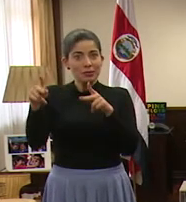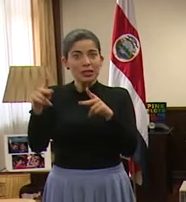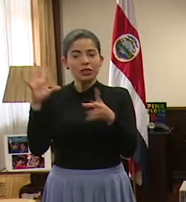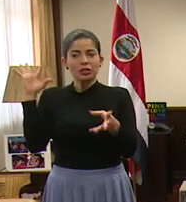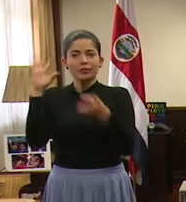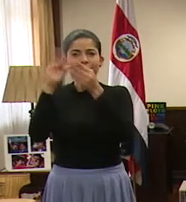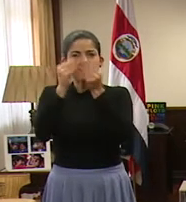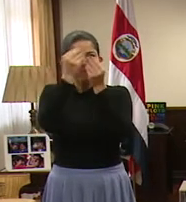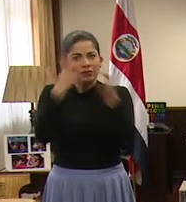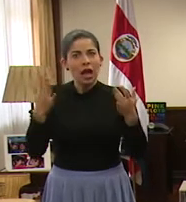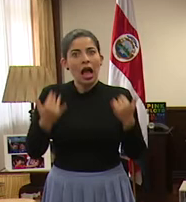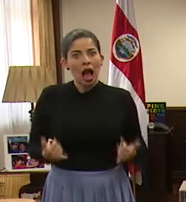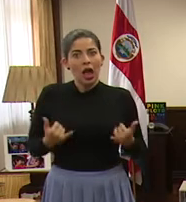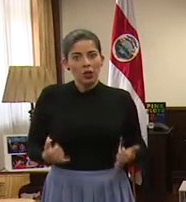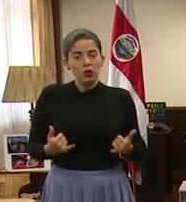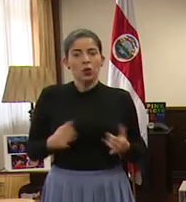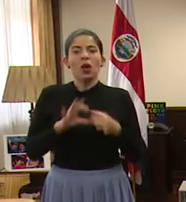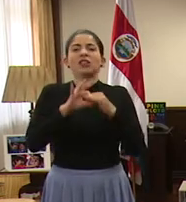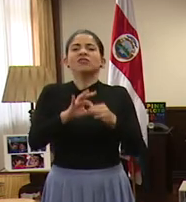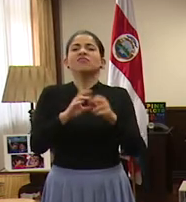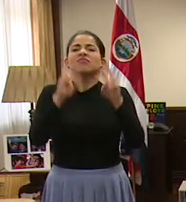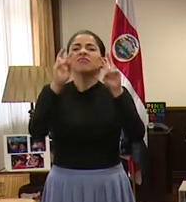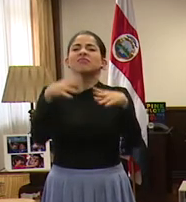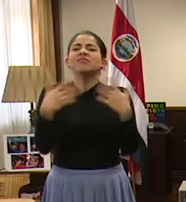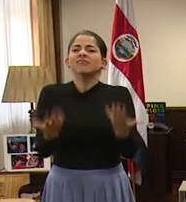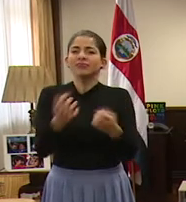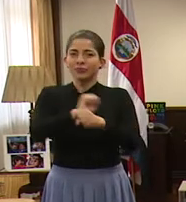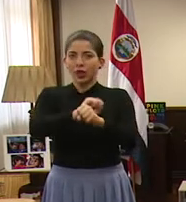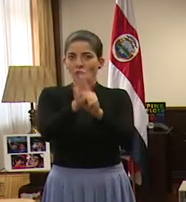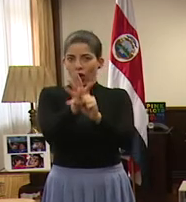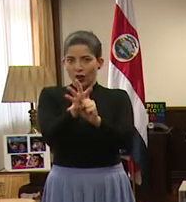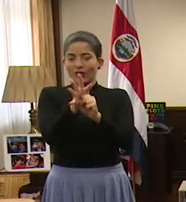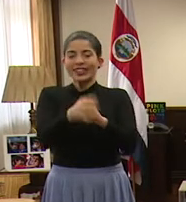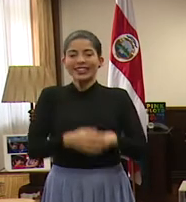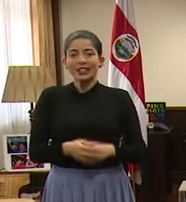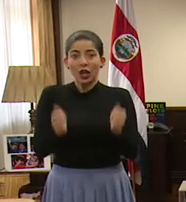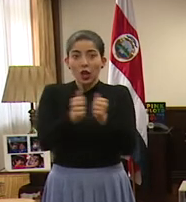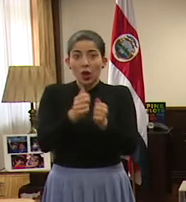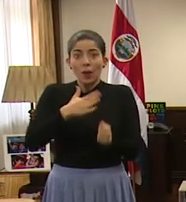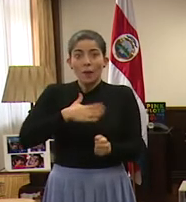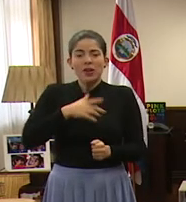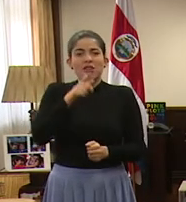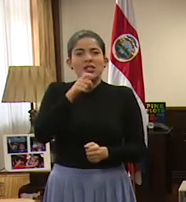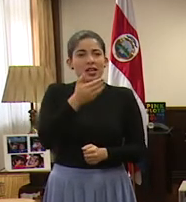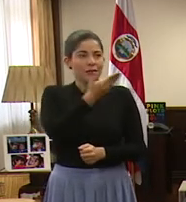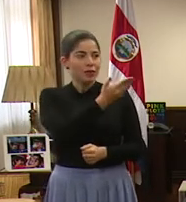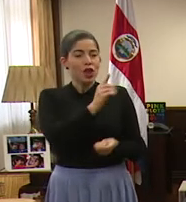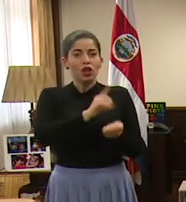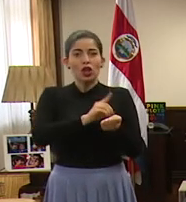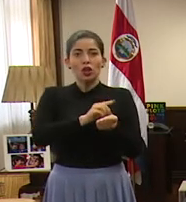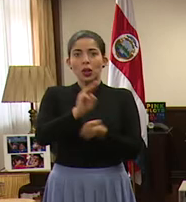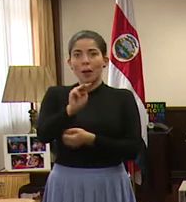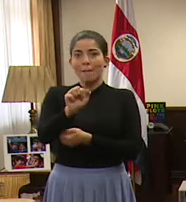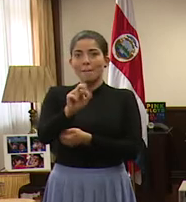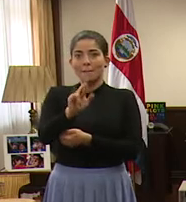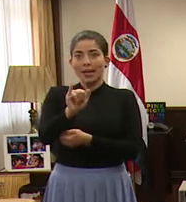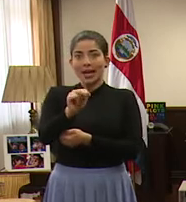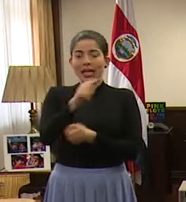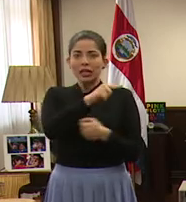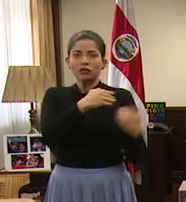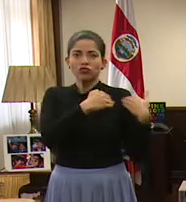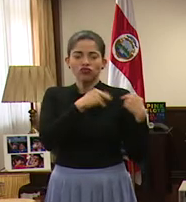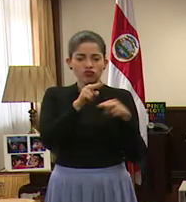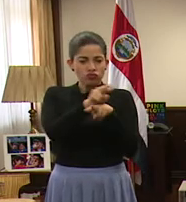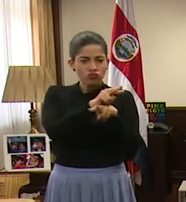actualizaciones regulares en materia del COVID-19. Me acompañan el doctor Marín de Vigilancia de la